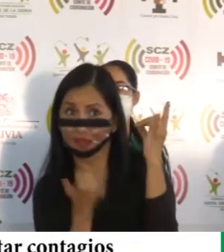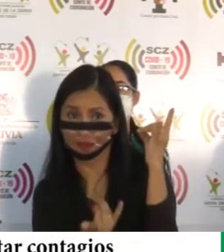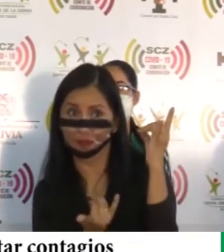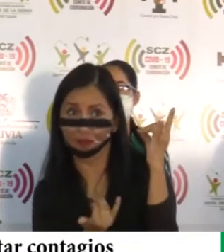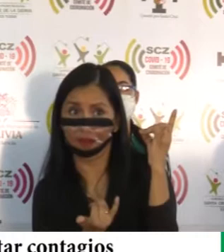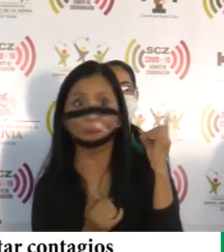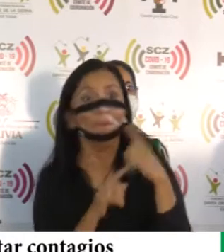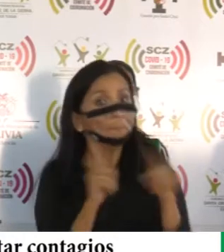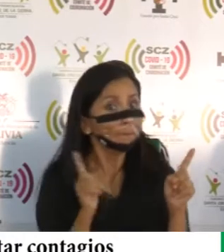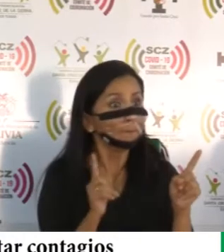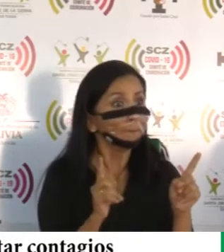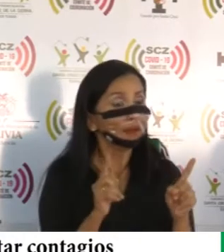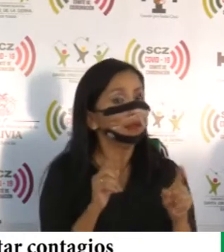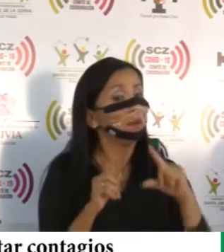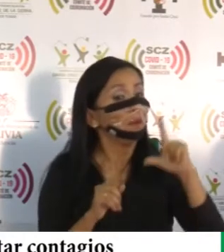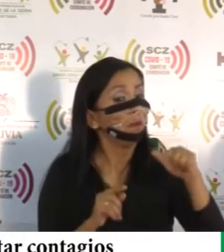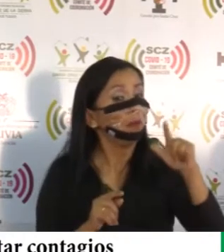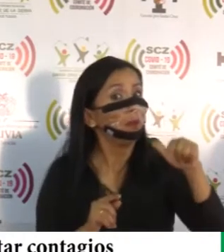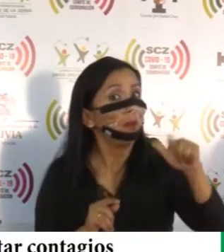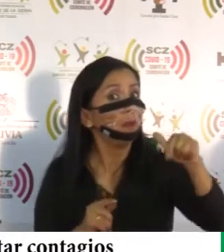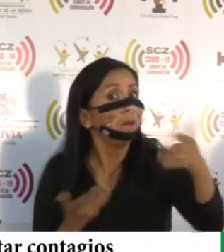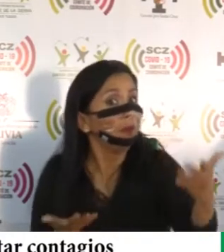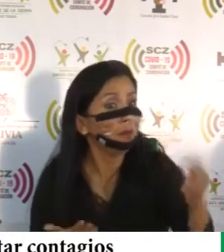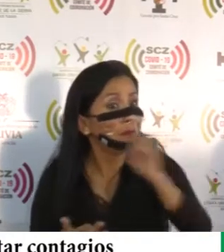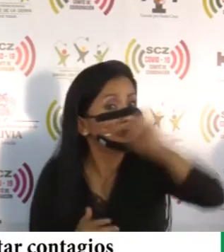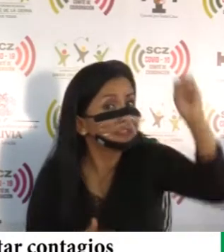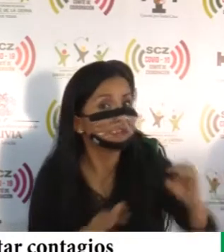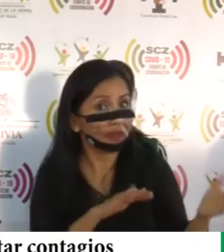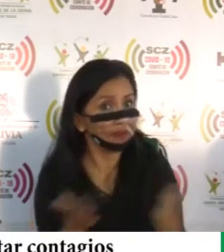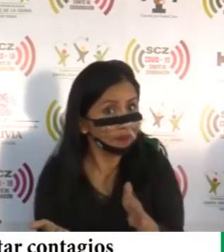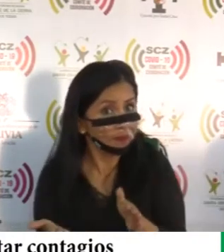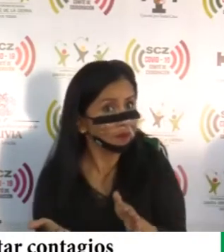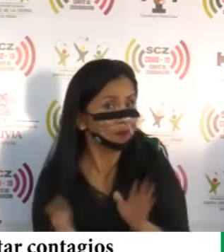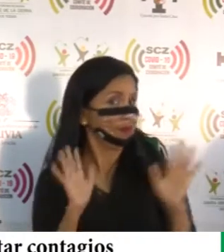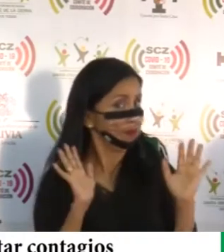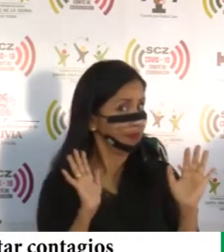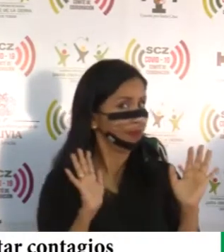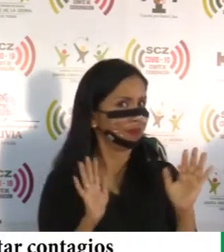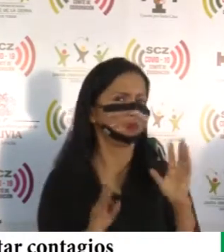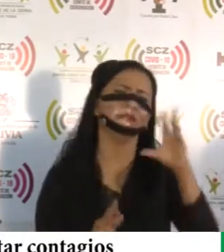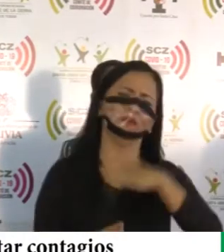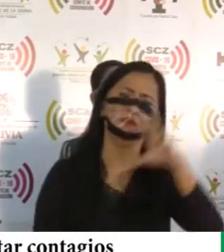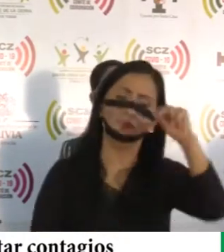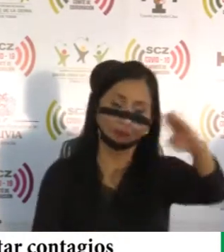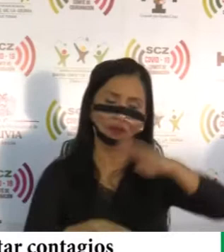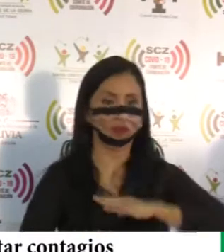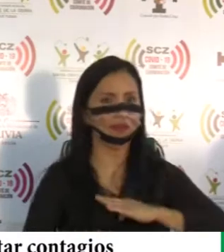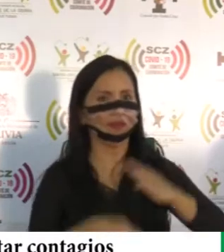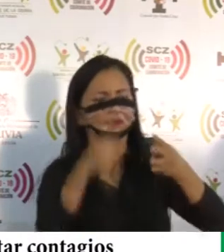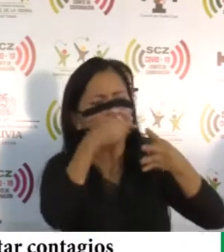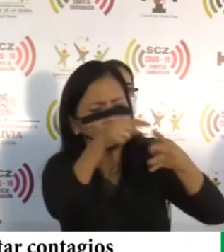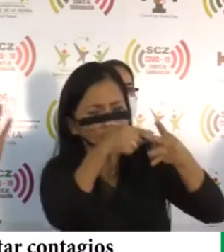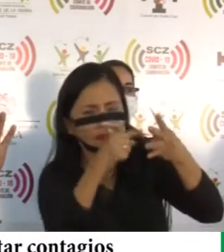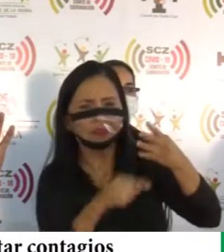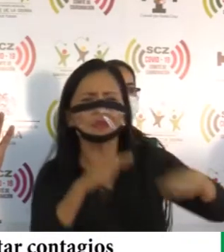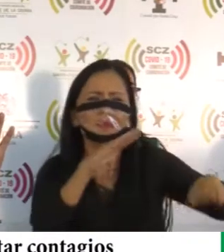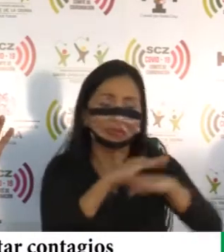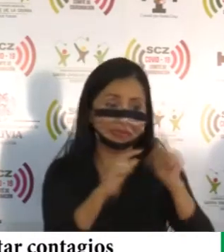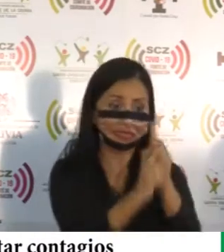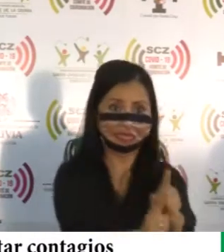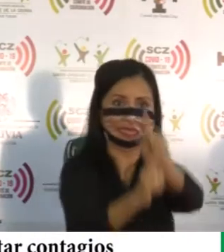sin embargo, eso no significa de que debemos estar tranquilos. mantengamos las medidas que son básicas,